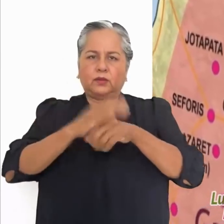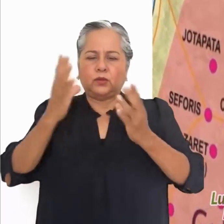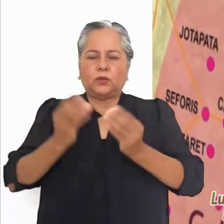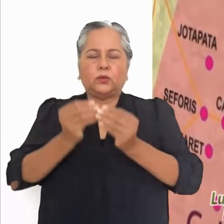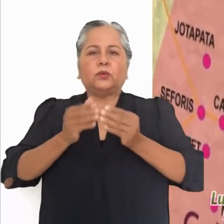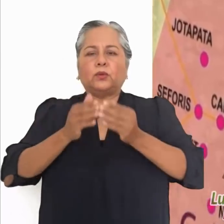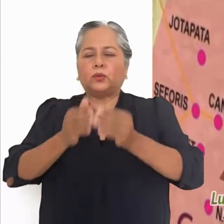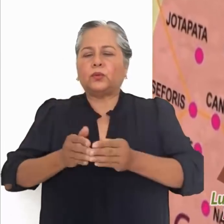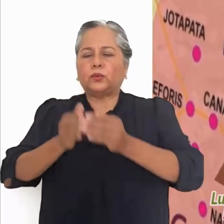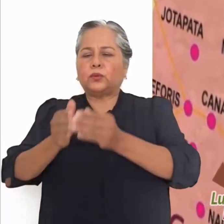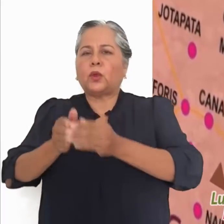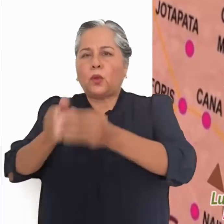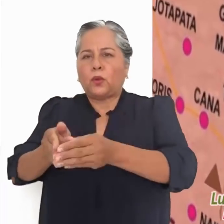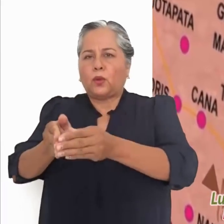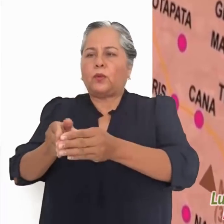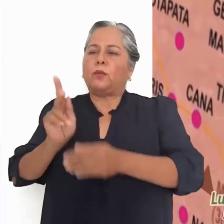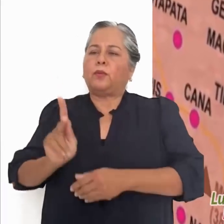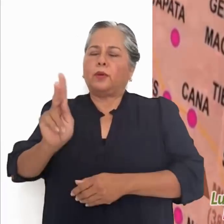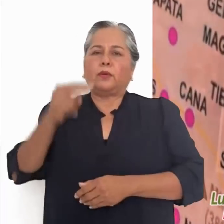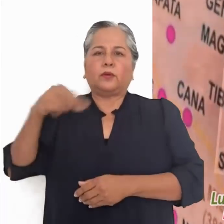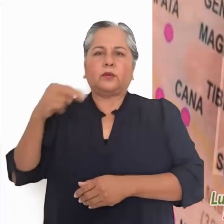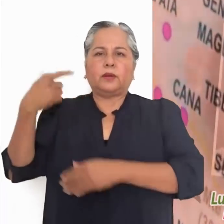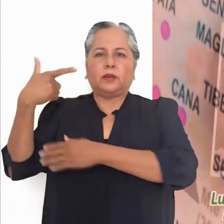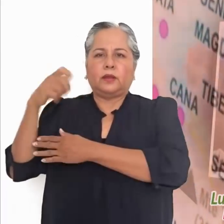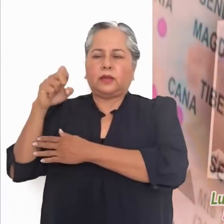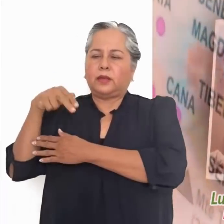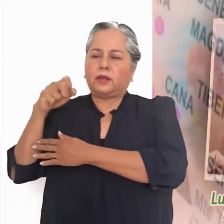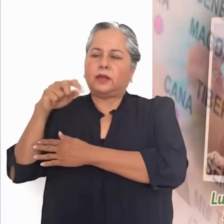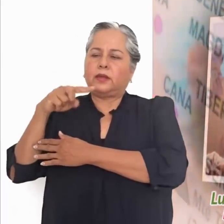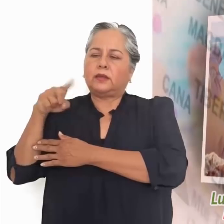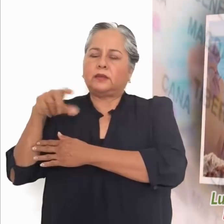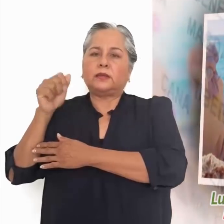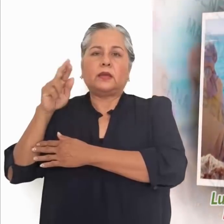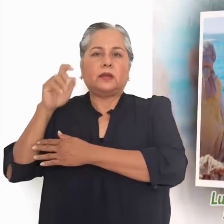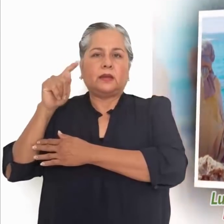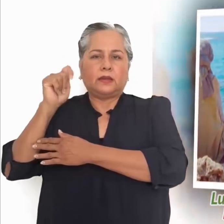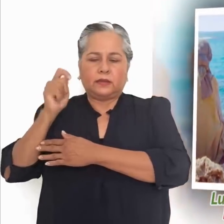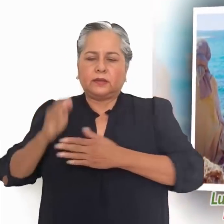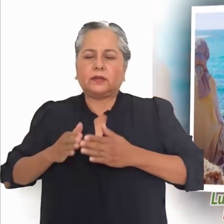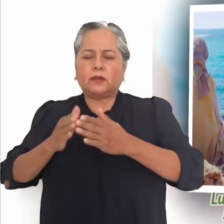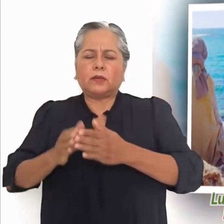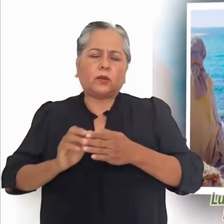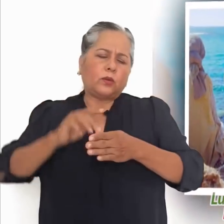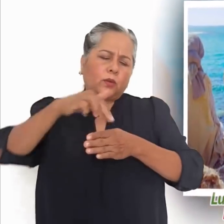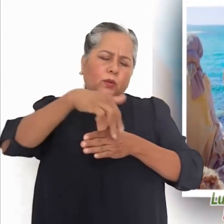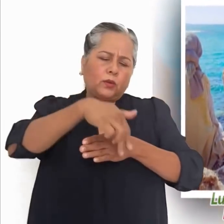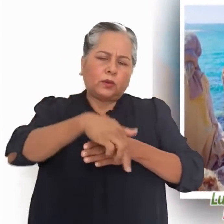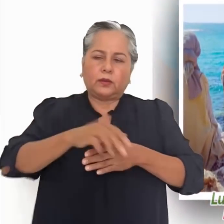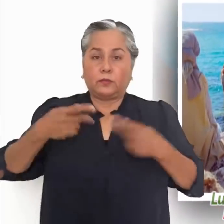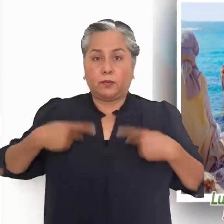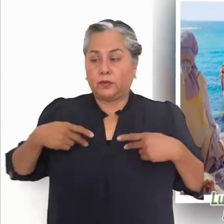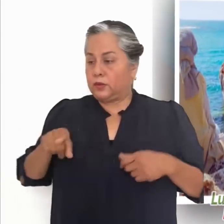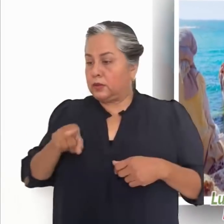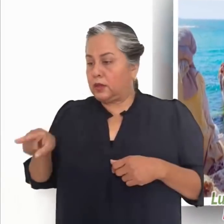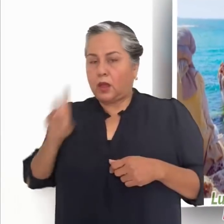y tocaron tierra en Genezaret. Apenas bajaron de la barca, la gente los